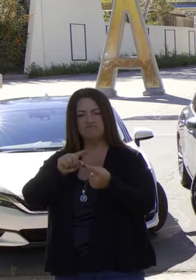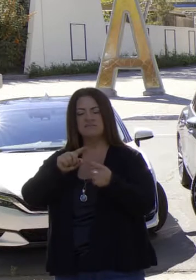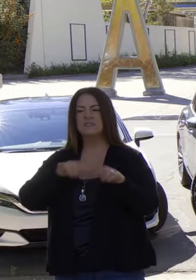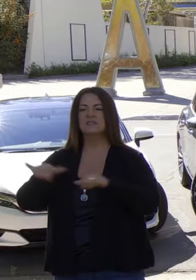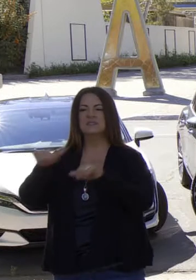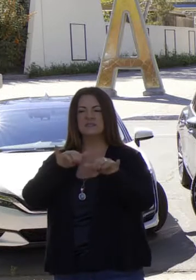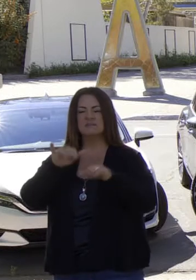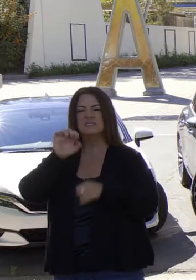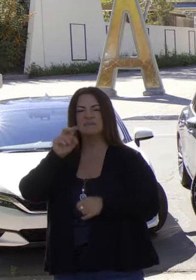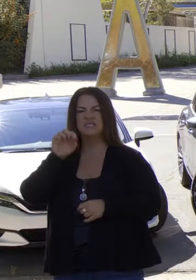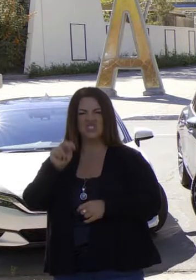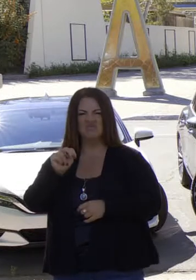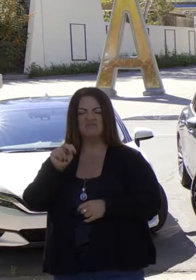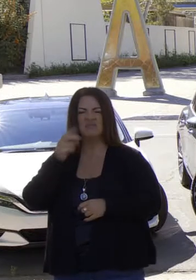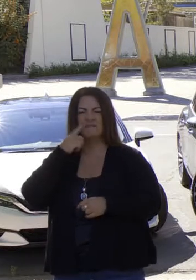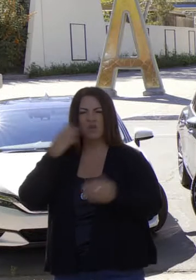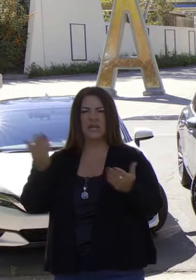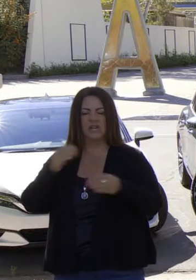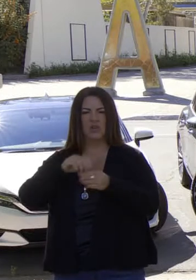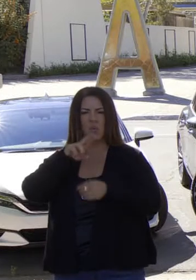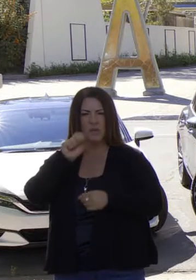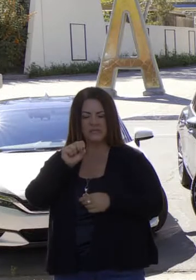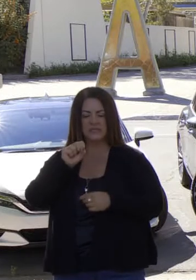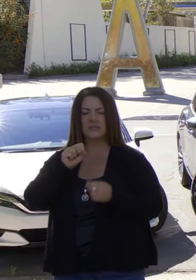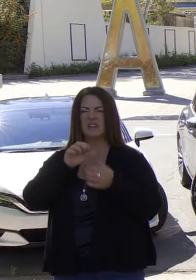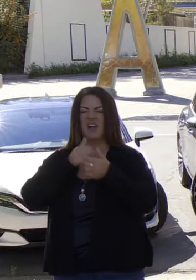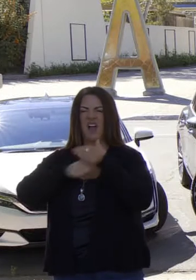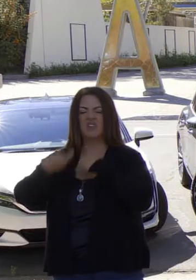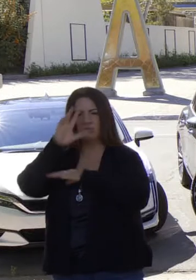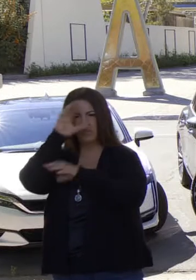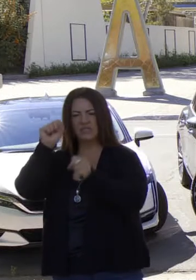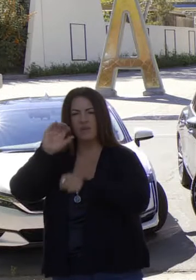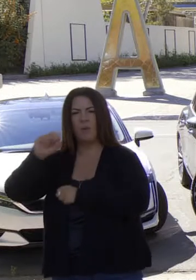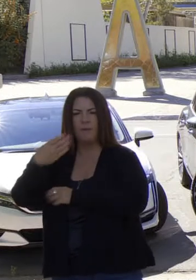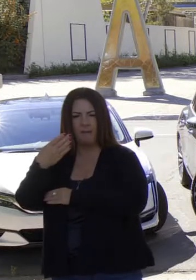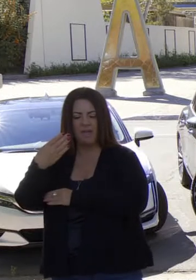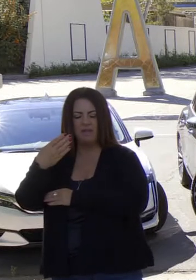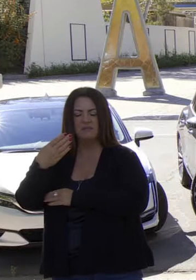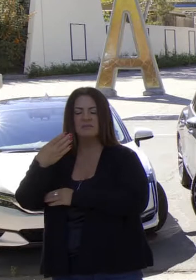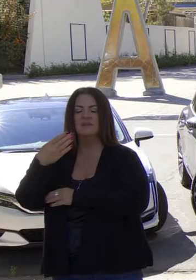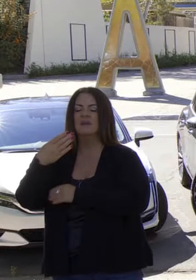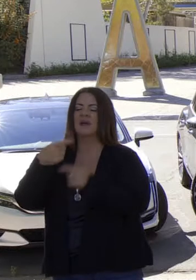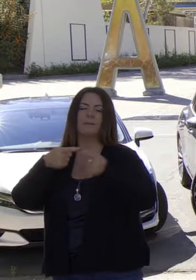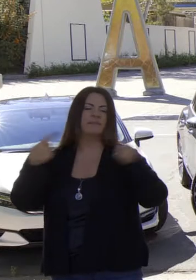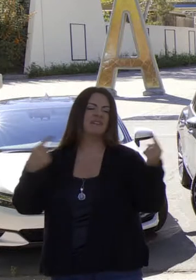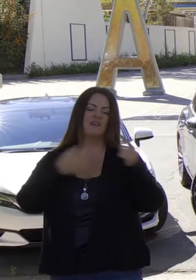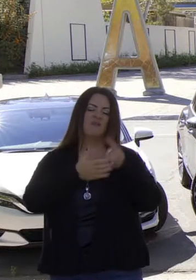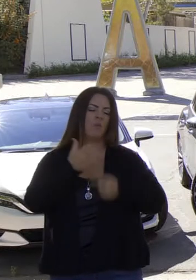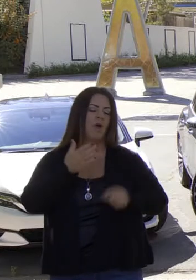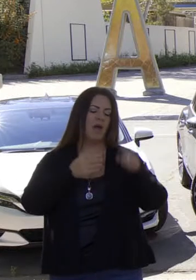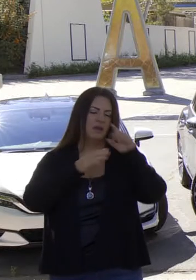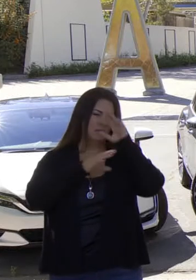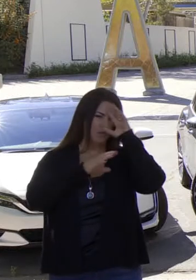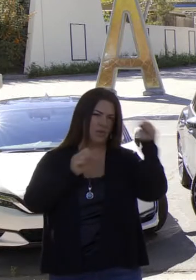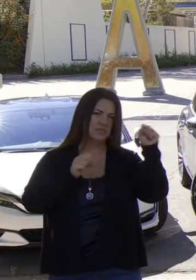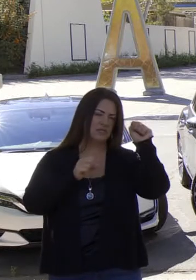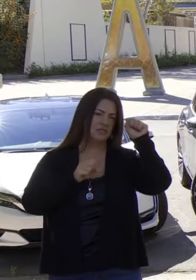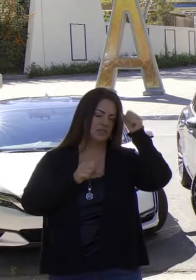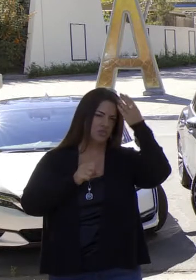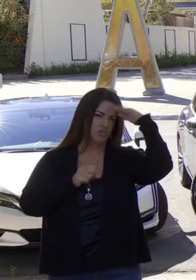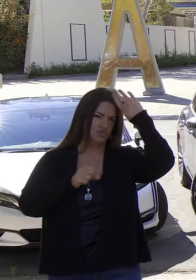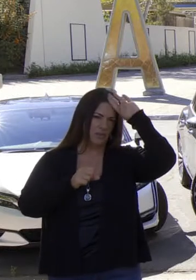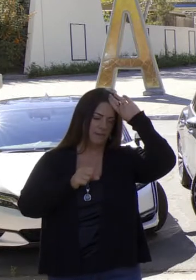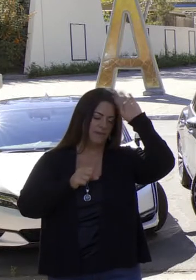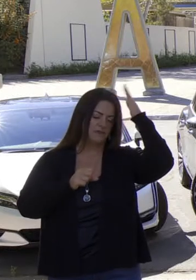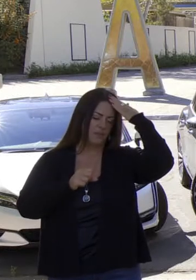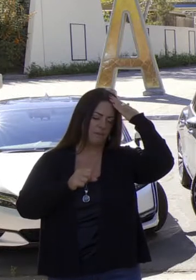emisiones de la época de Obama. A pesar de los esfuerzos de la presidencia de Trump para reducir estos, es